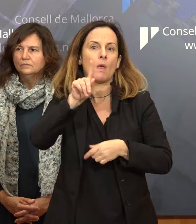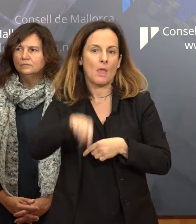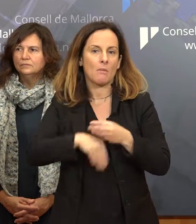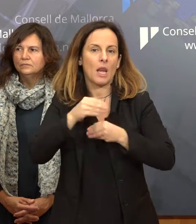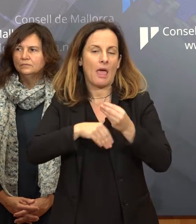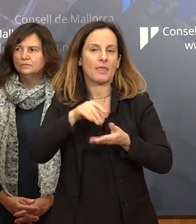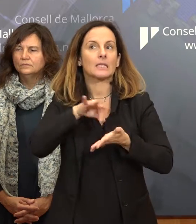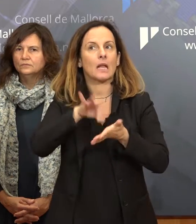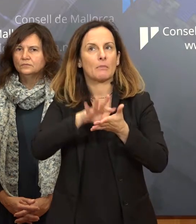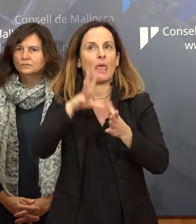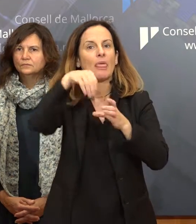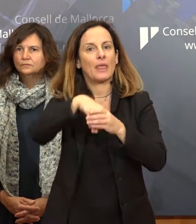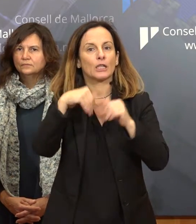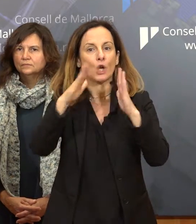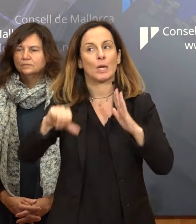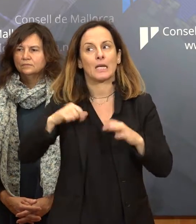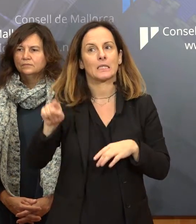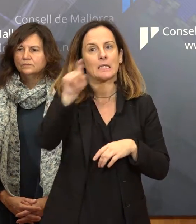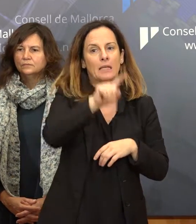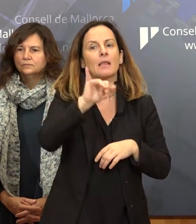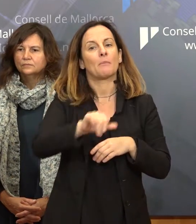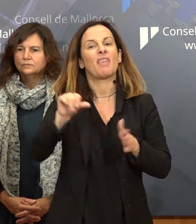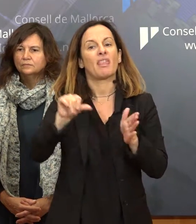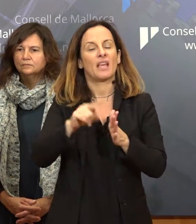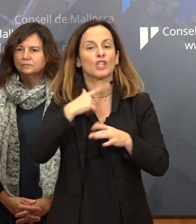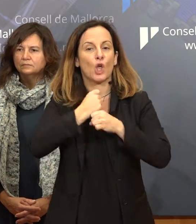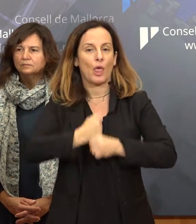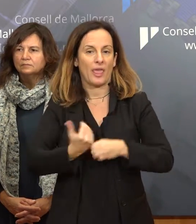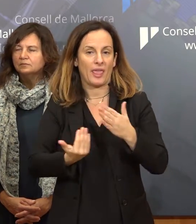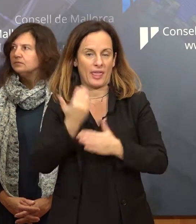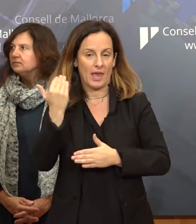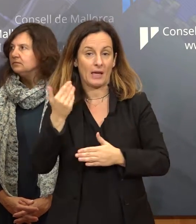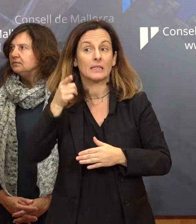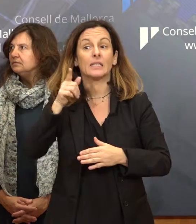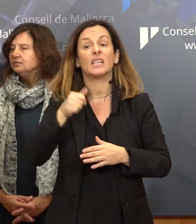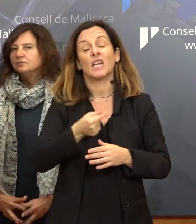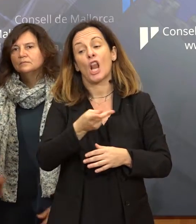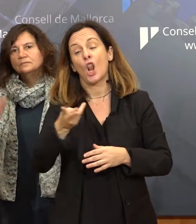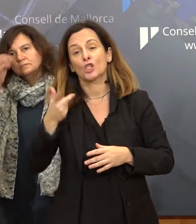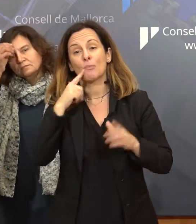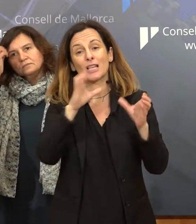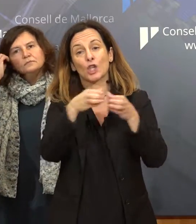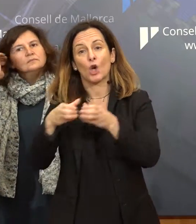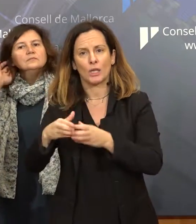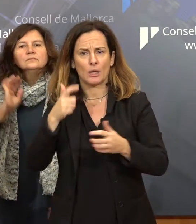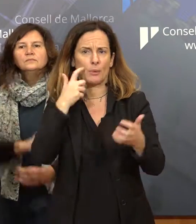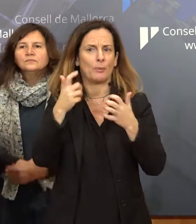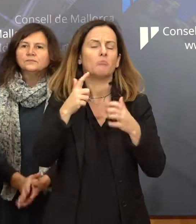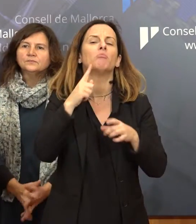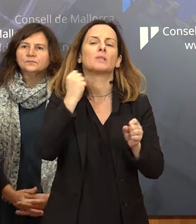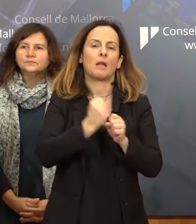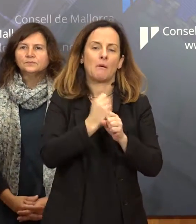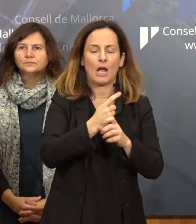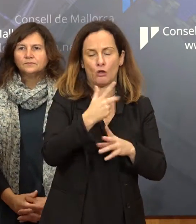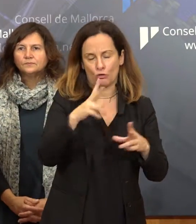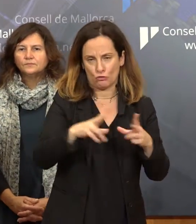a les residències i centres de dia. I la resta de col·lectius també a destacar, són treballadors socials, 13, 15 d